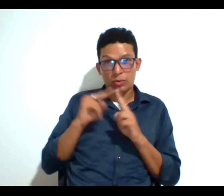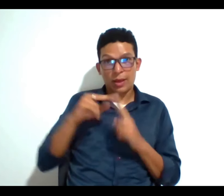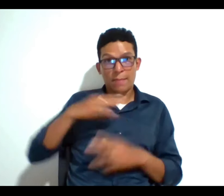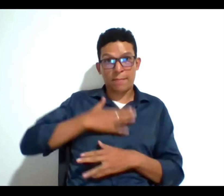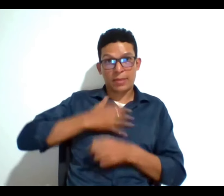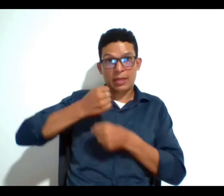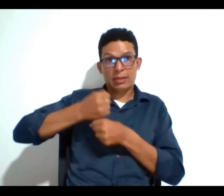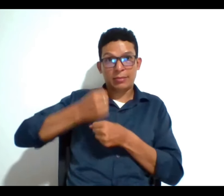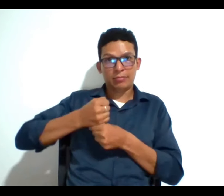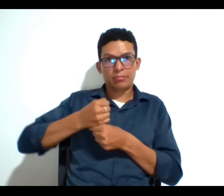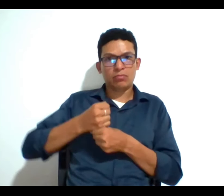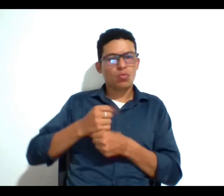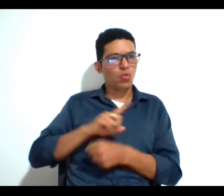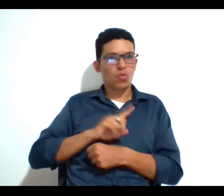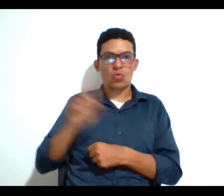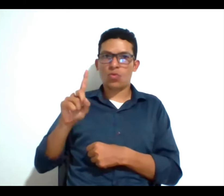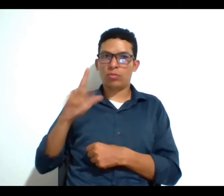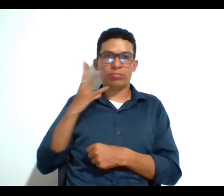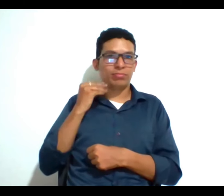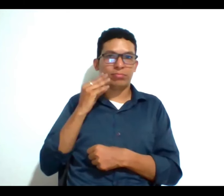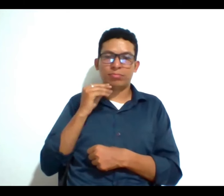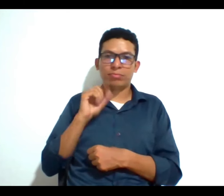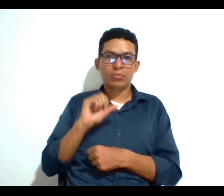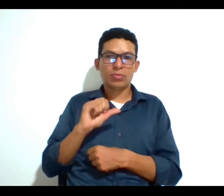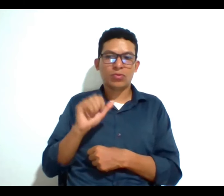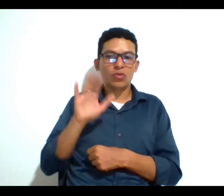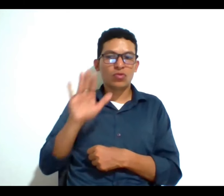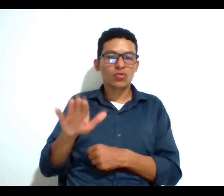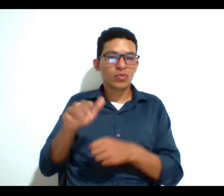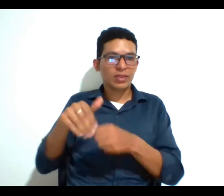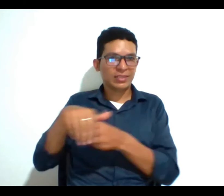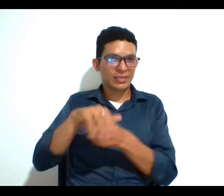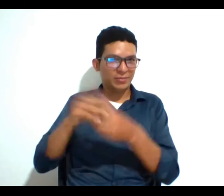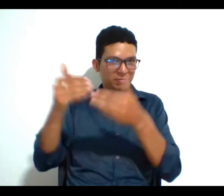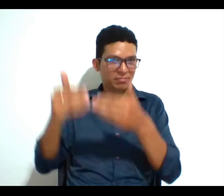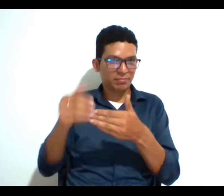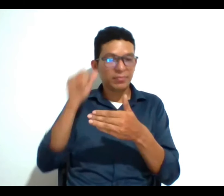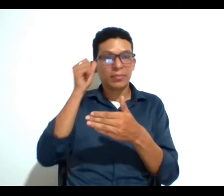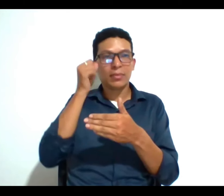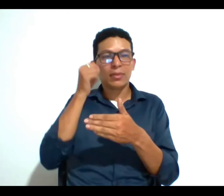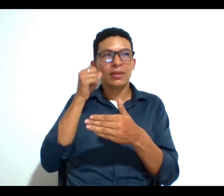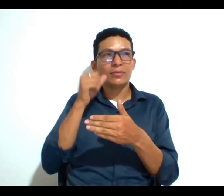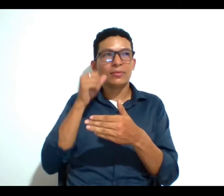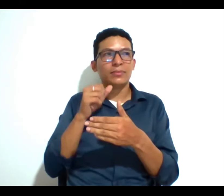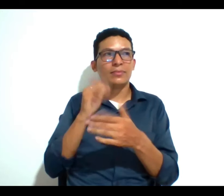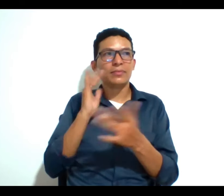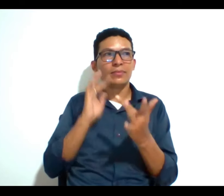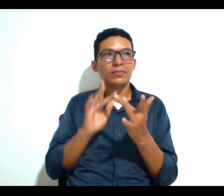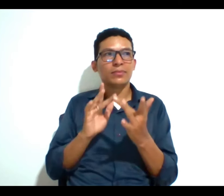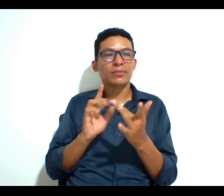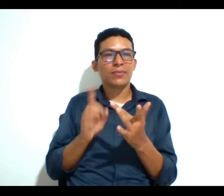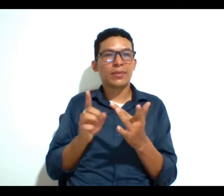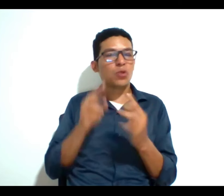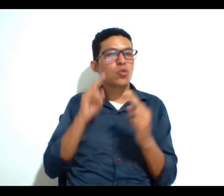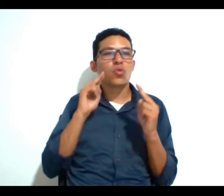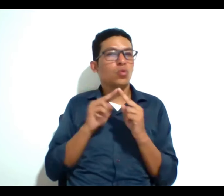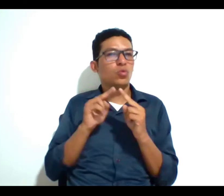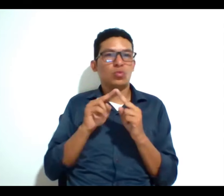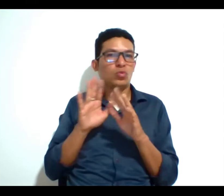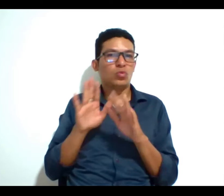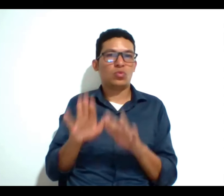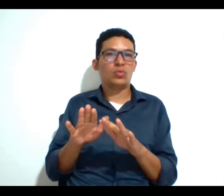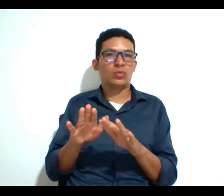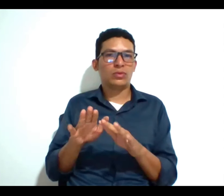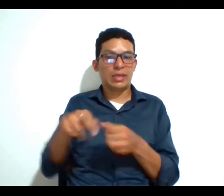hemos tenido experiencia con este tipo de personas como tal no tengo conocimiento dentro de la región